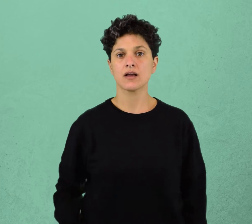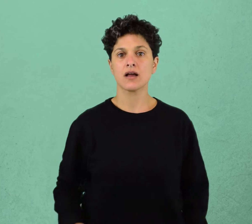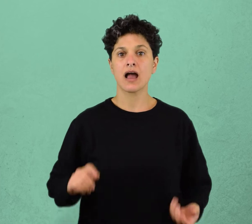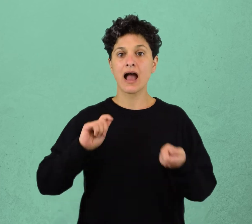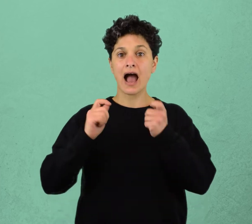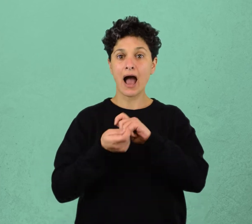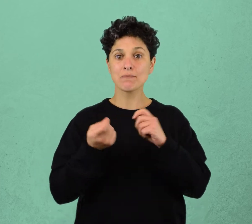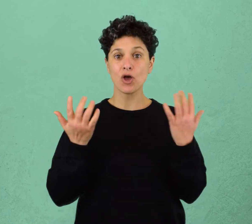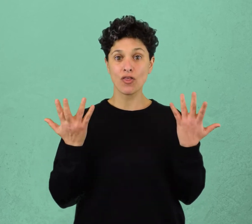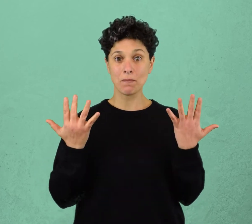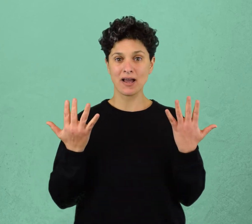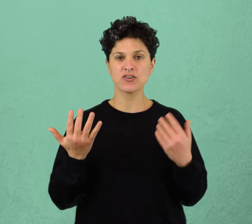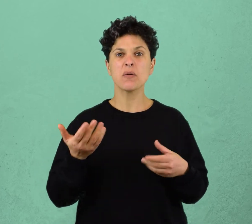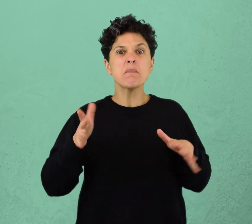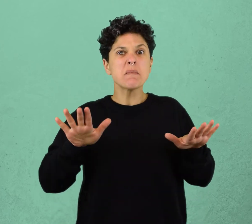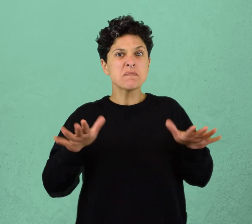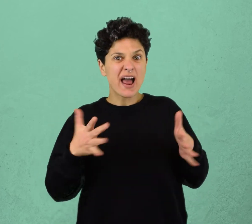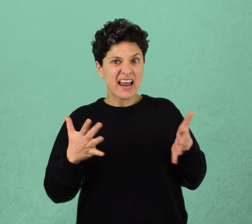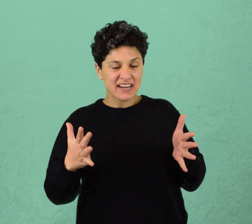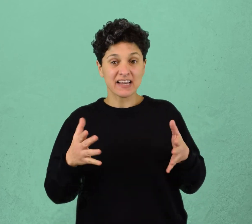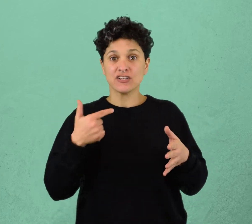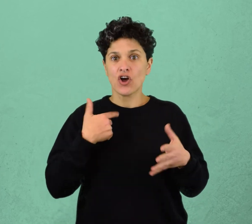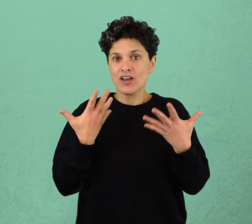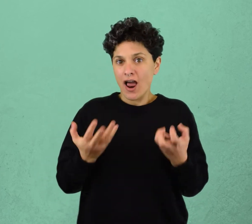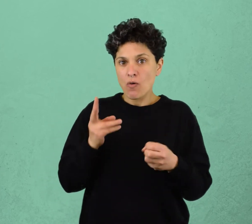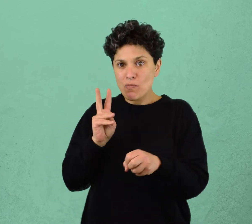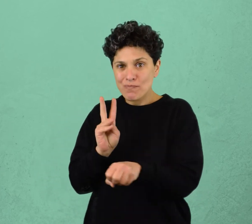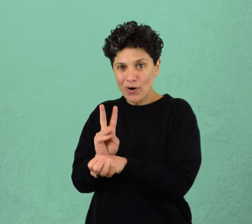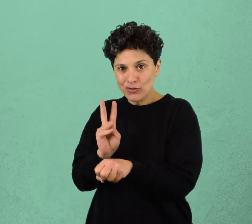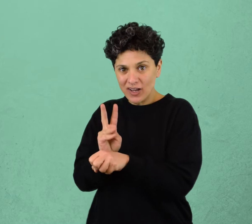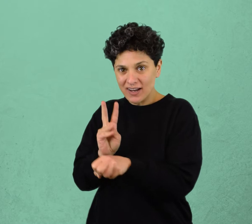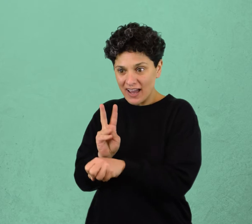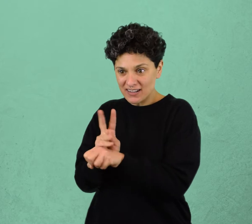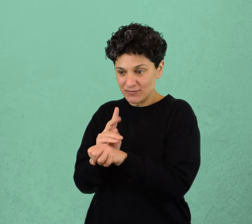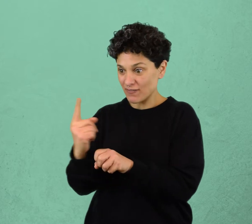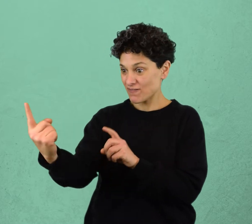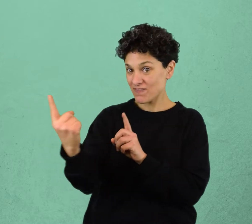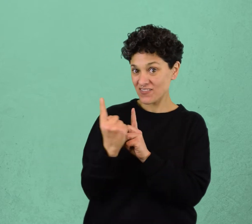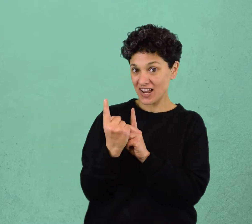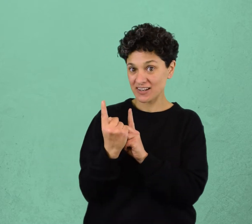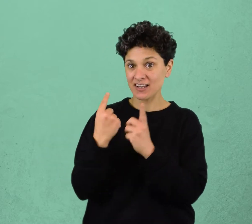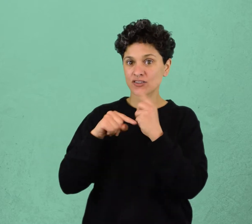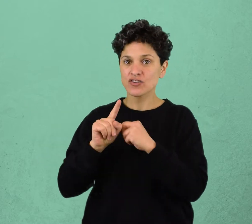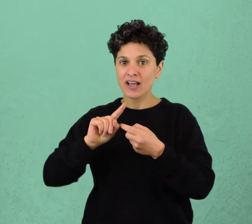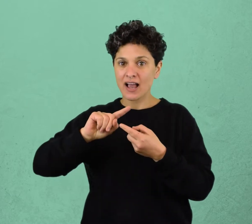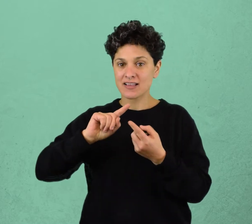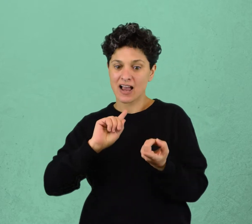Cambios de mano. Para eludir a un contrario cuando vamos libleando se usan cambios de